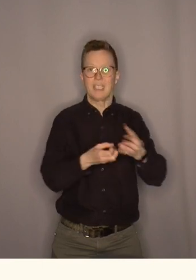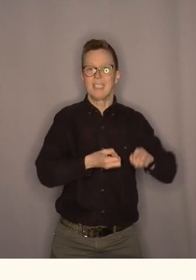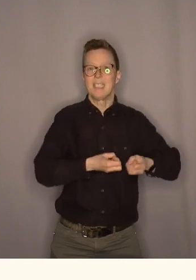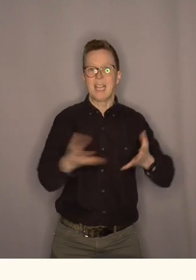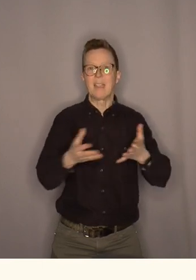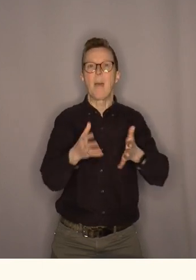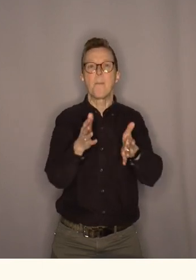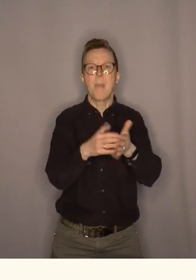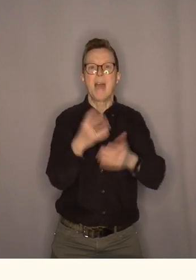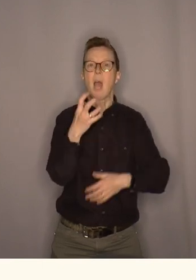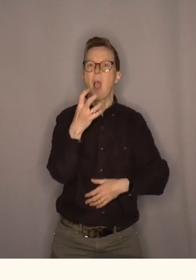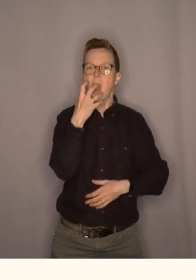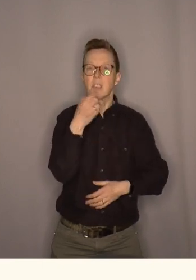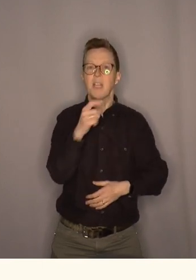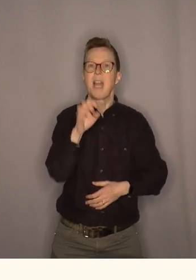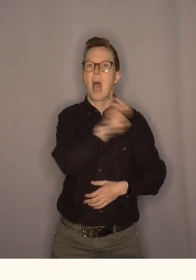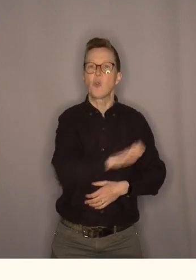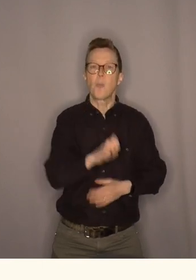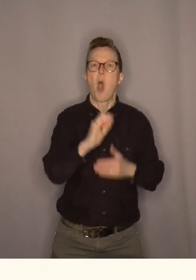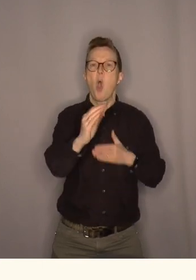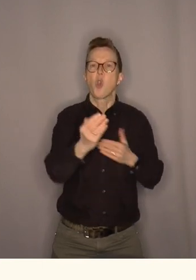sende mer gass til Europa på kort sikt.